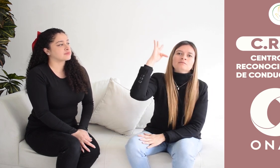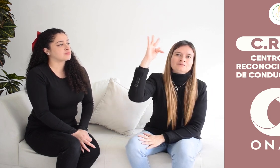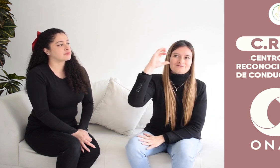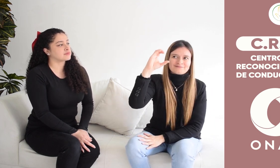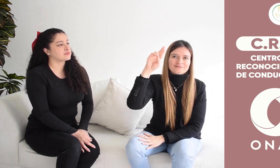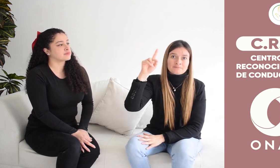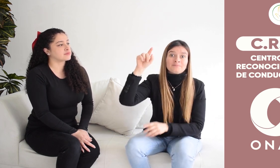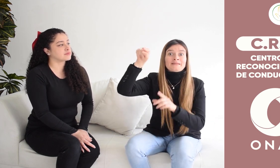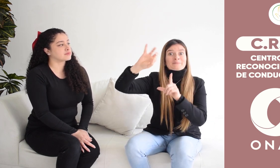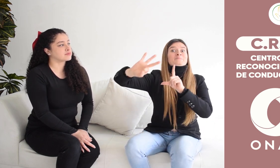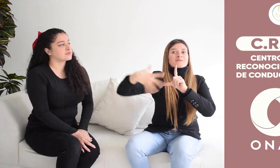diferentes territorios del país.